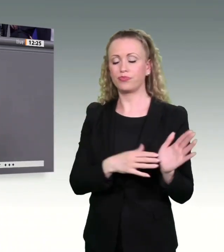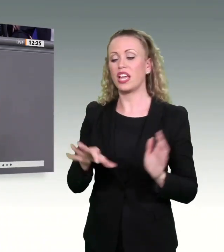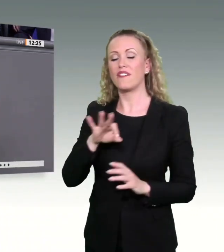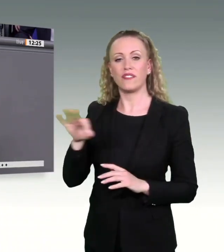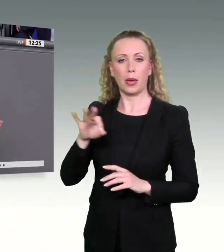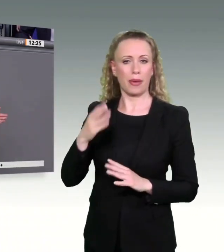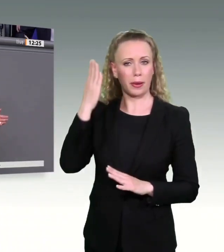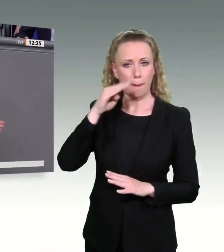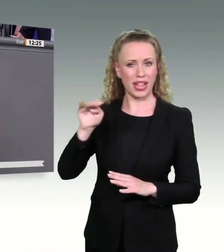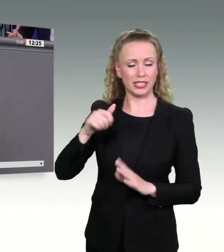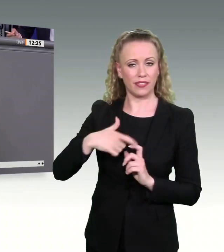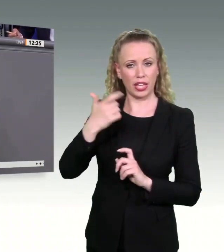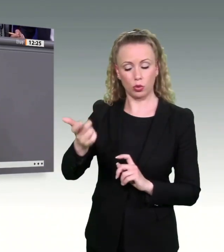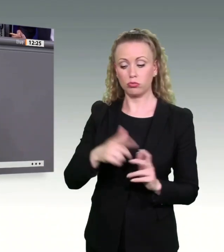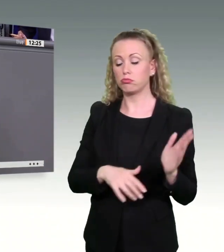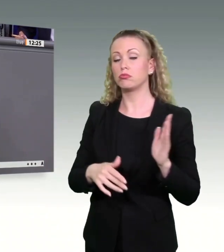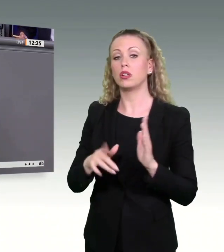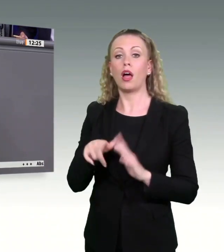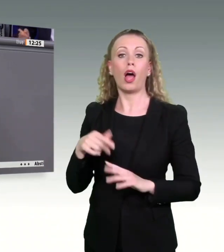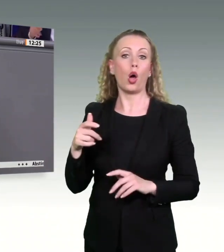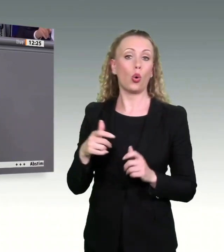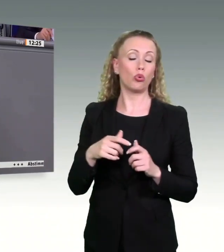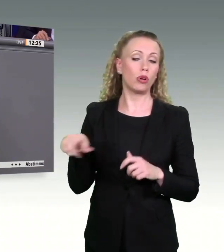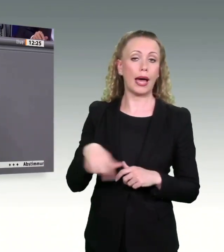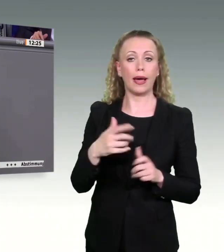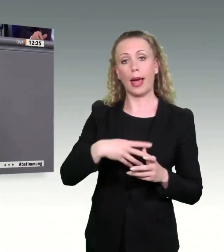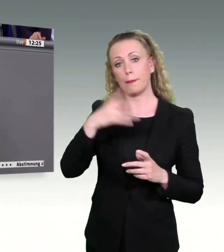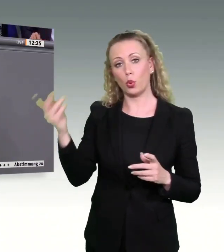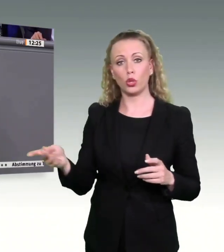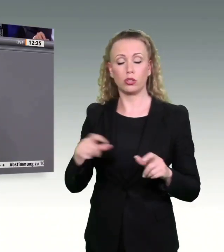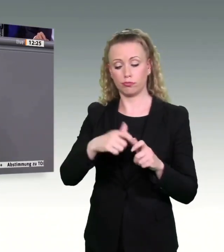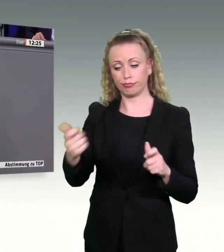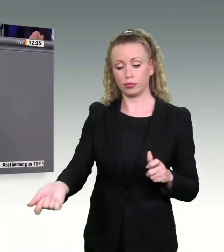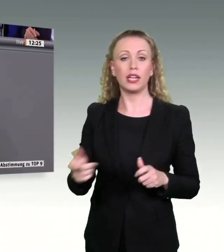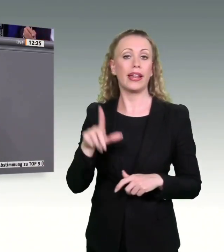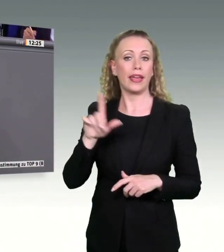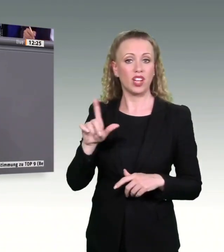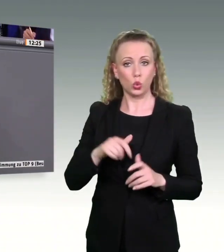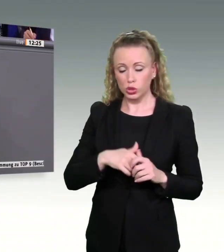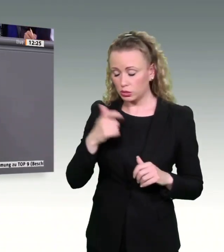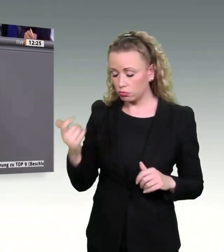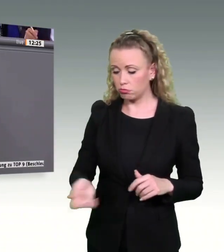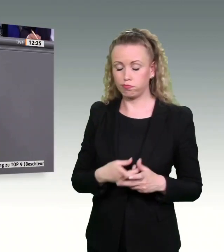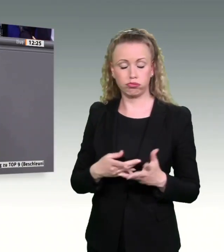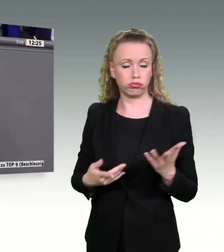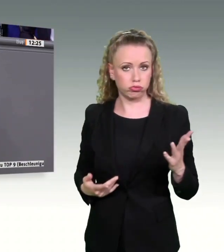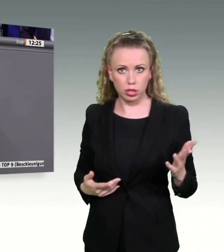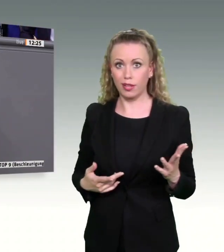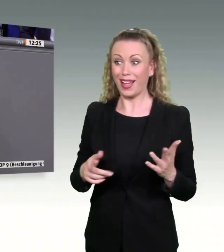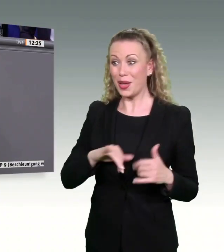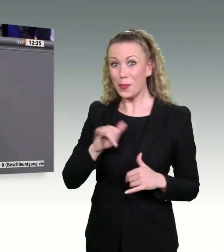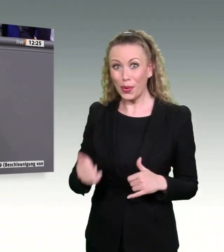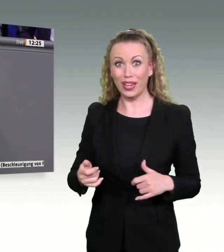Friesenbrücke, Rheinbrücke-Leverkusen. Die Liste ließe sich endlos fortsetzen. Alle diese